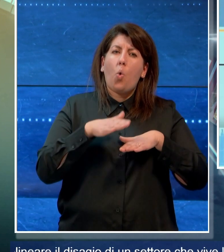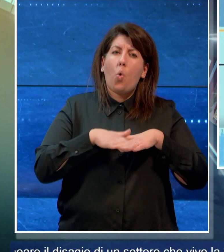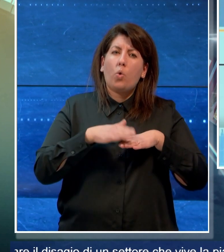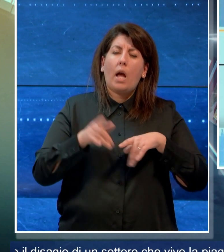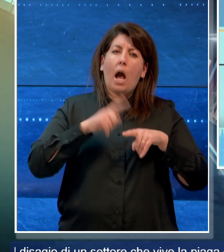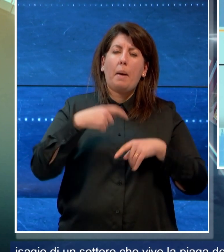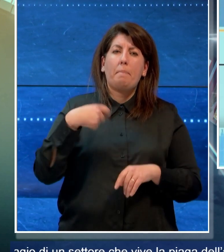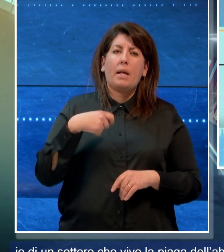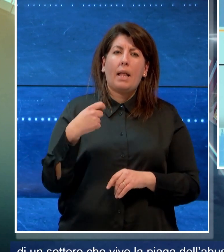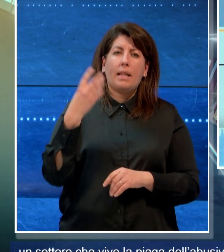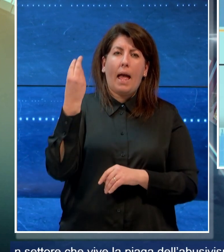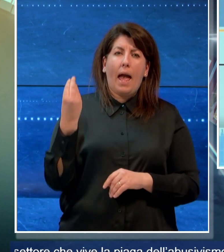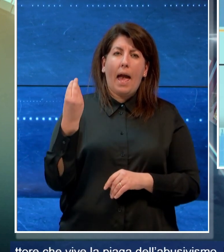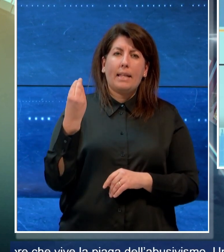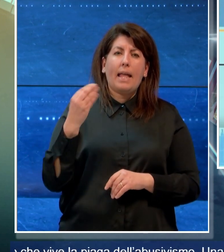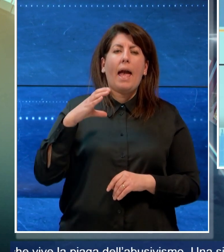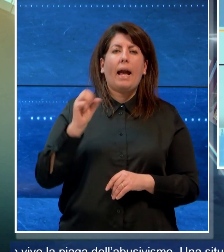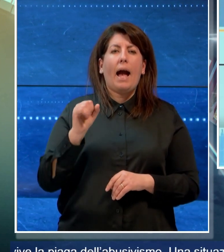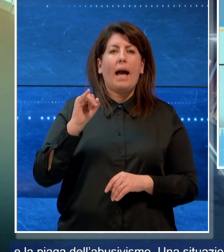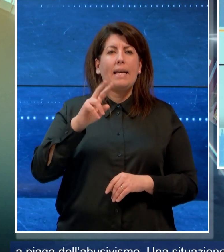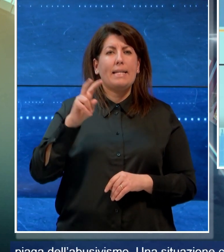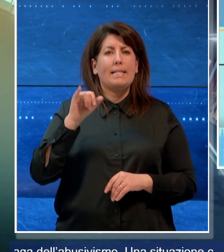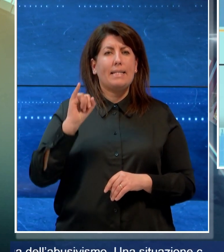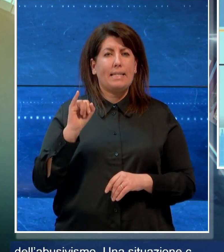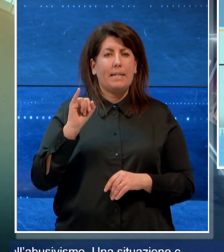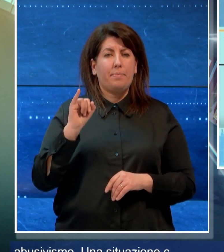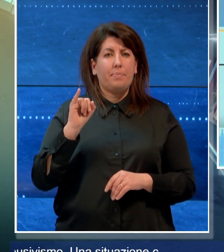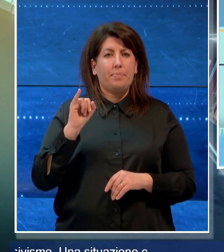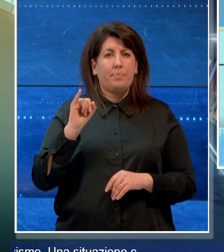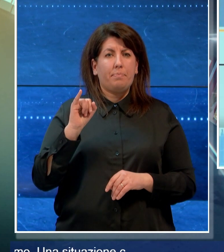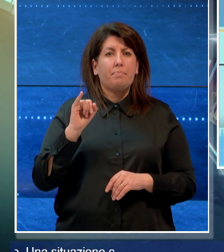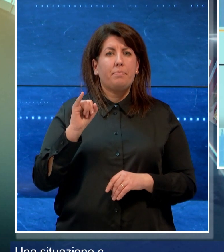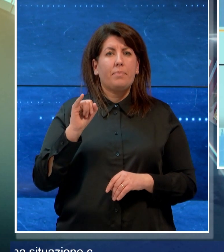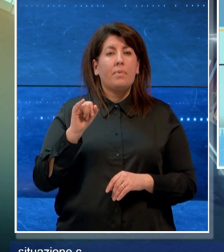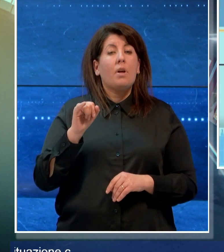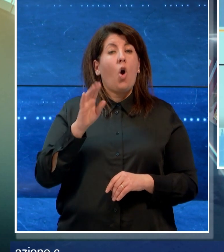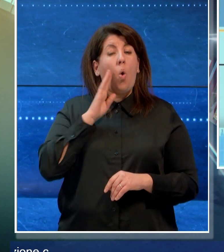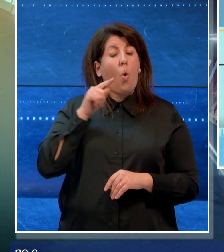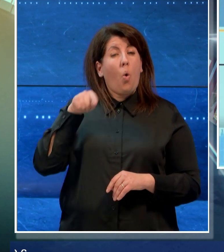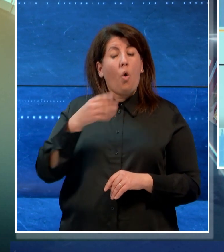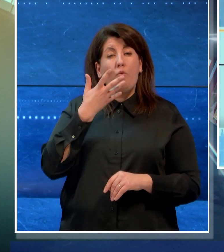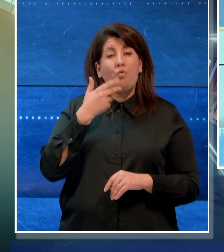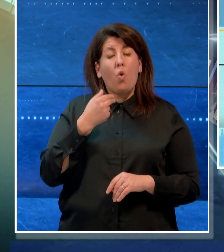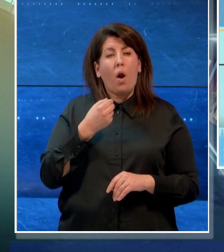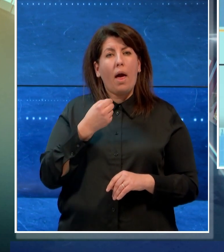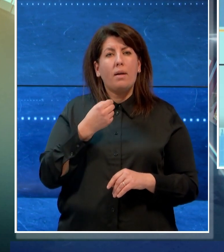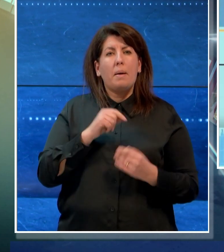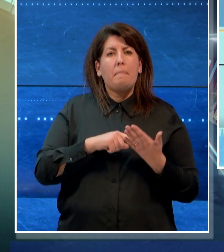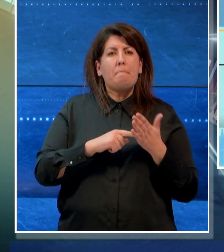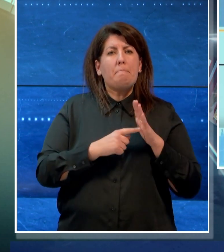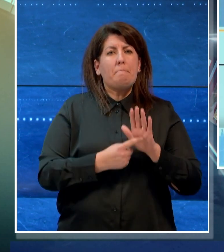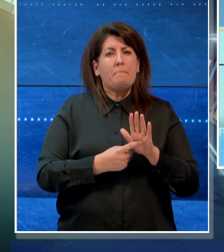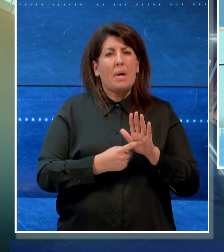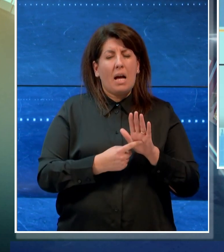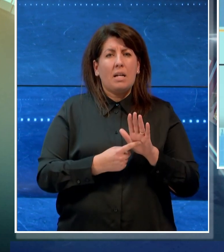dell'ente, Francesco Caizzi, per sottolineare il disagio di un settore che vive